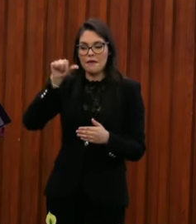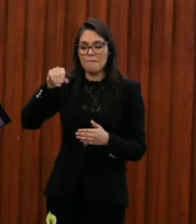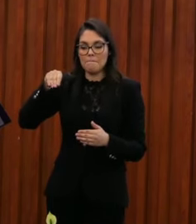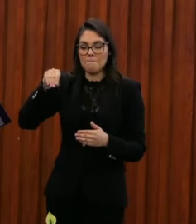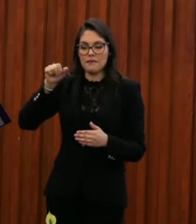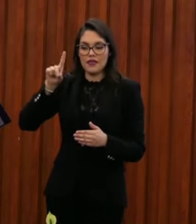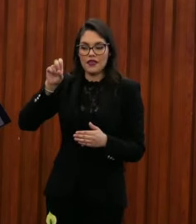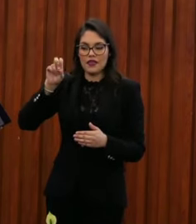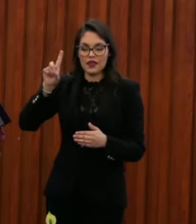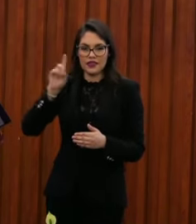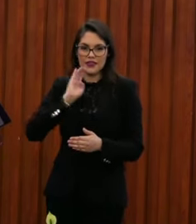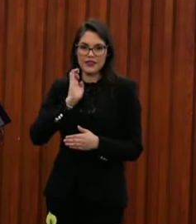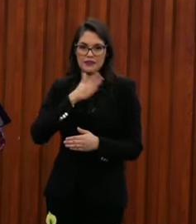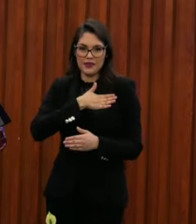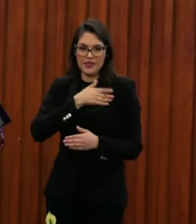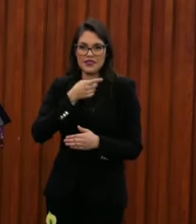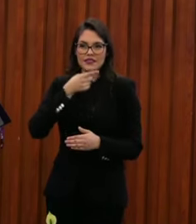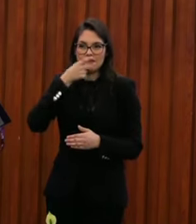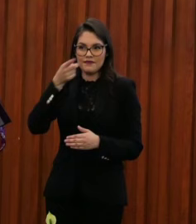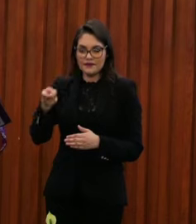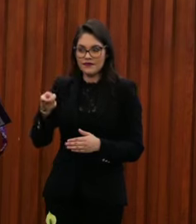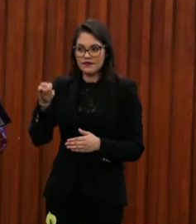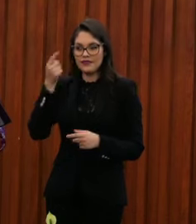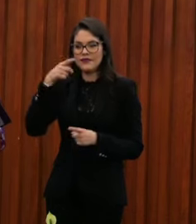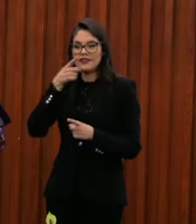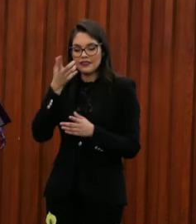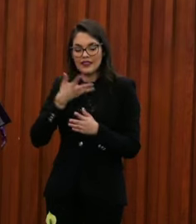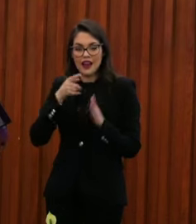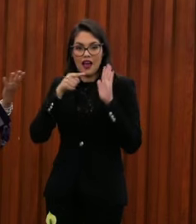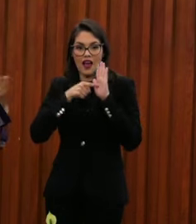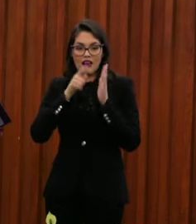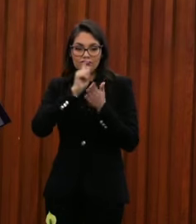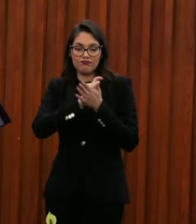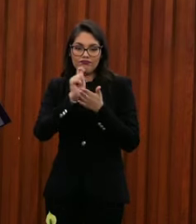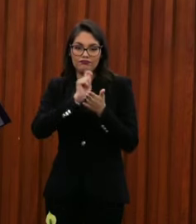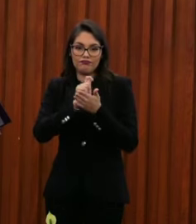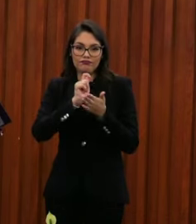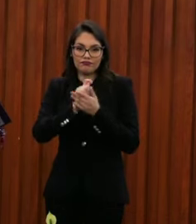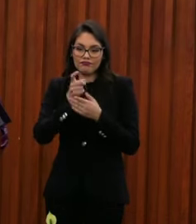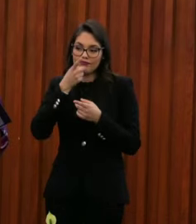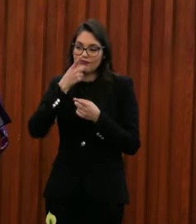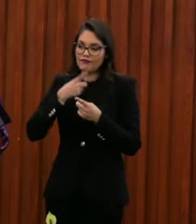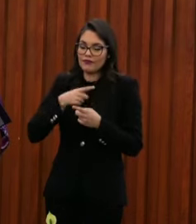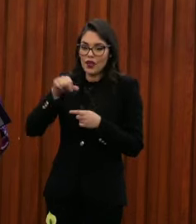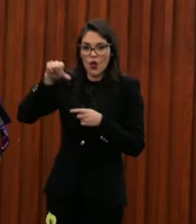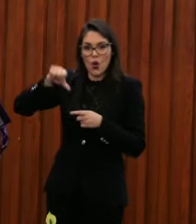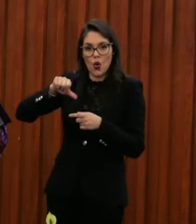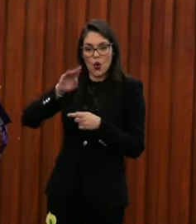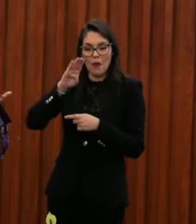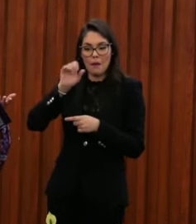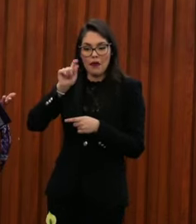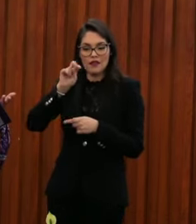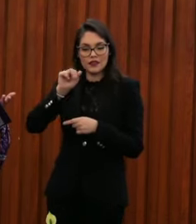algo que está inscrito en lo que hace Construyendo Esperanzas y que Beatriz nos compartió, y es